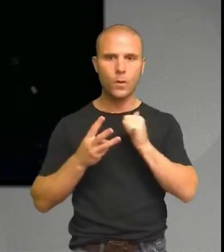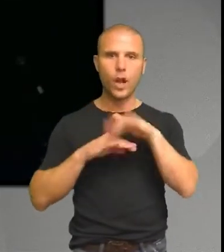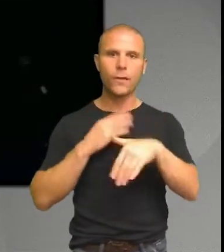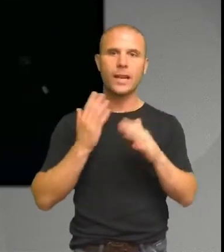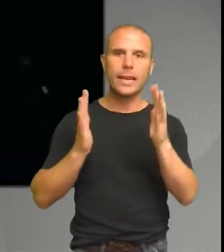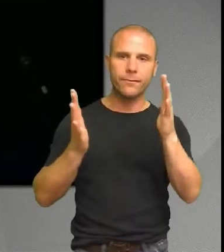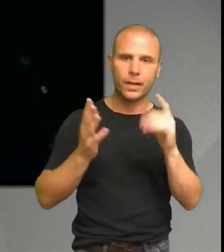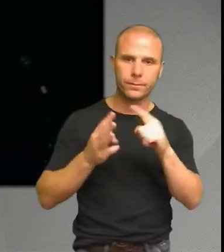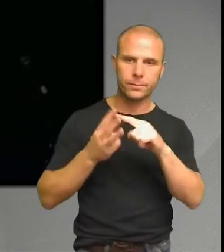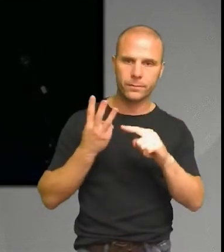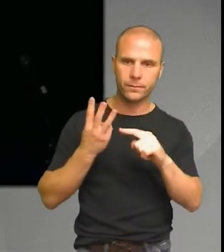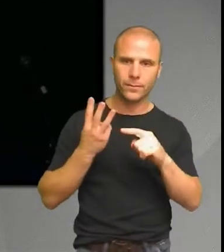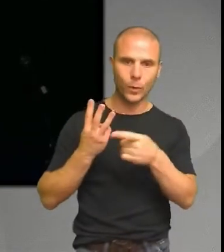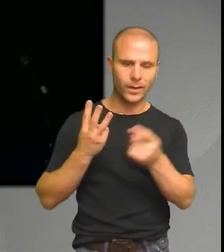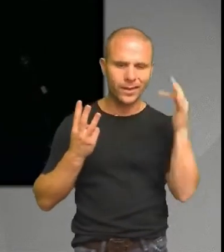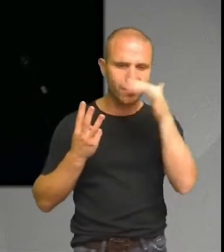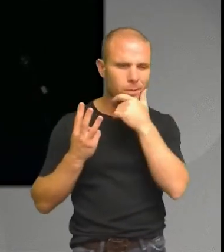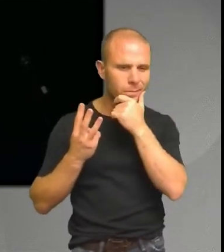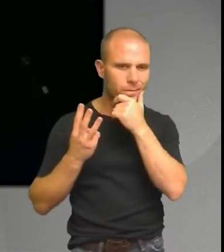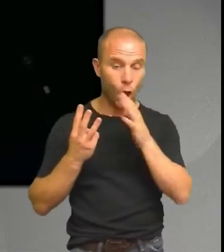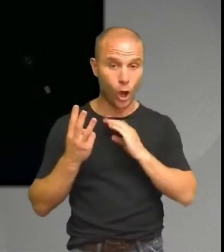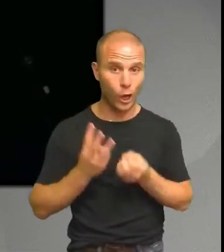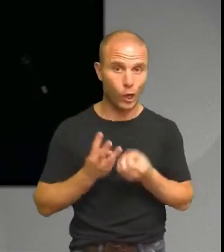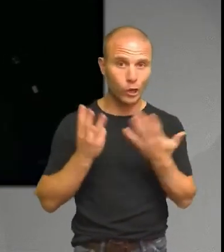Vad ska han säga nu då? Har han några lösningar? Så han är som en messias.